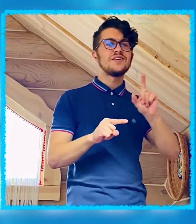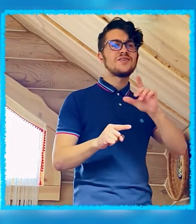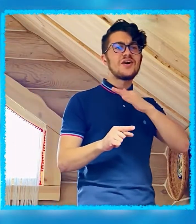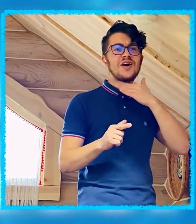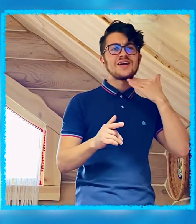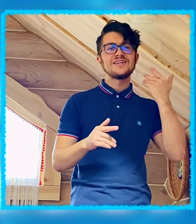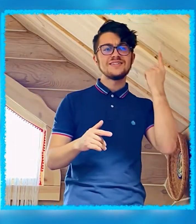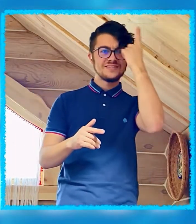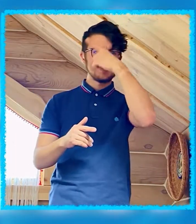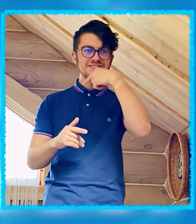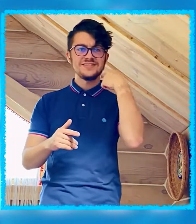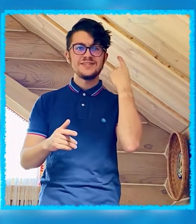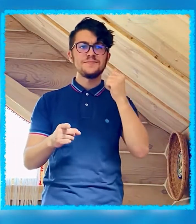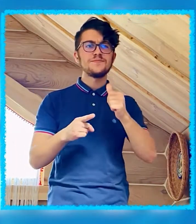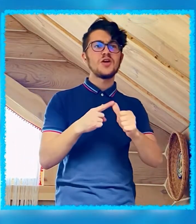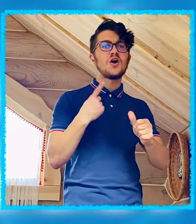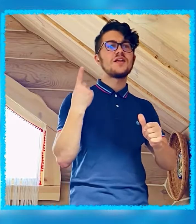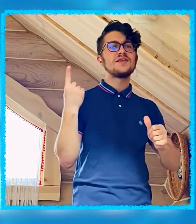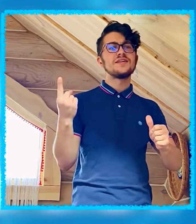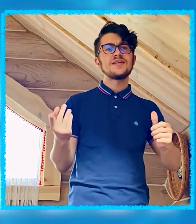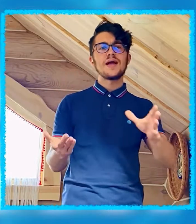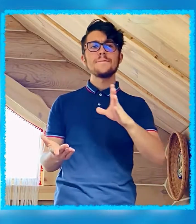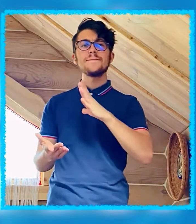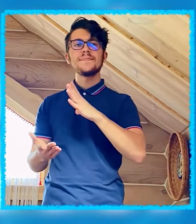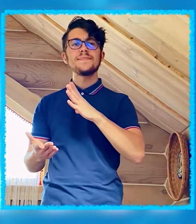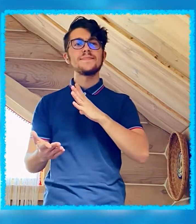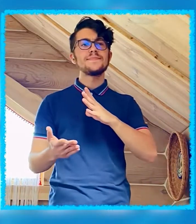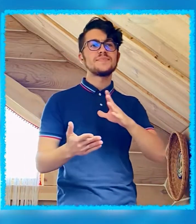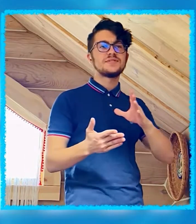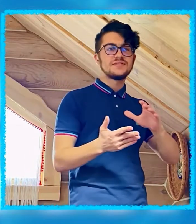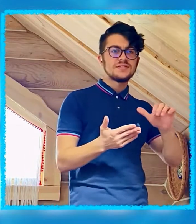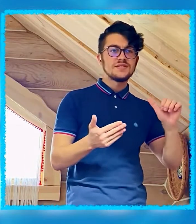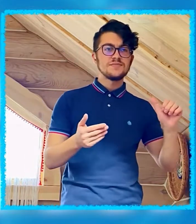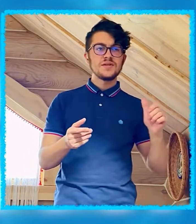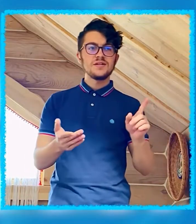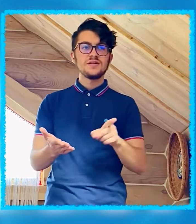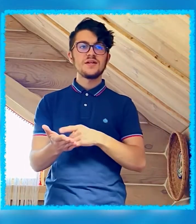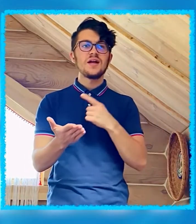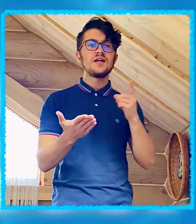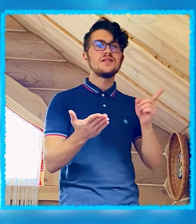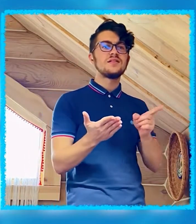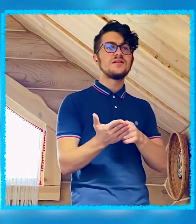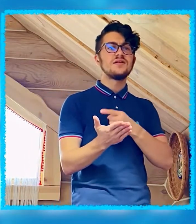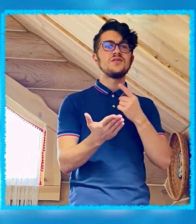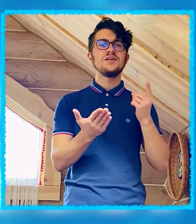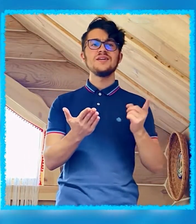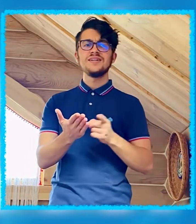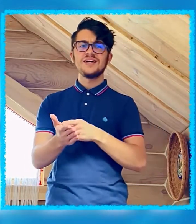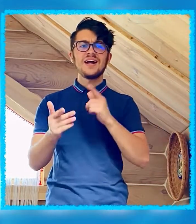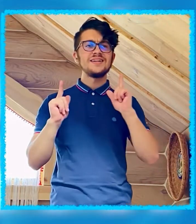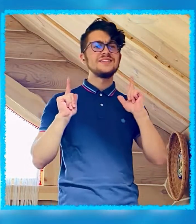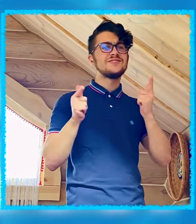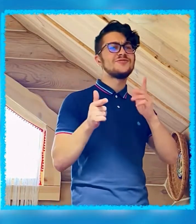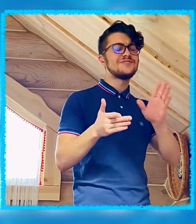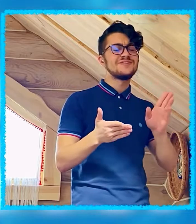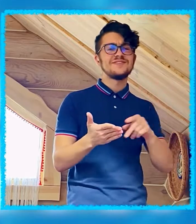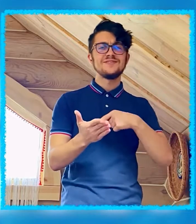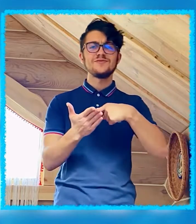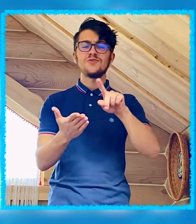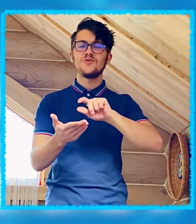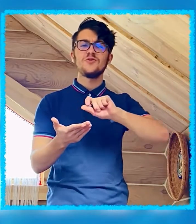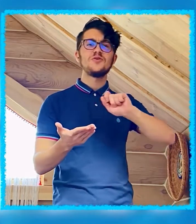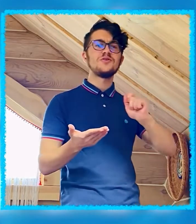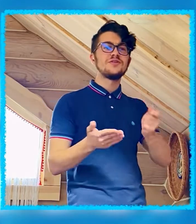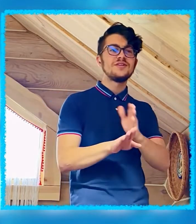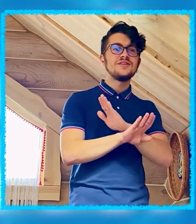Столько лиц и имен Я бы их пролистал Но в реальный свайп